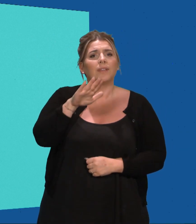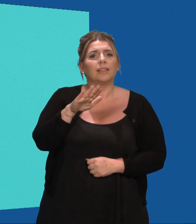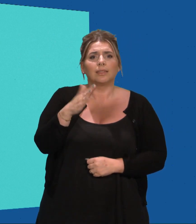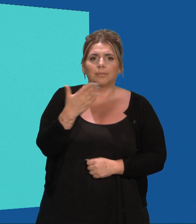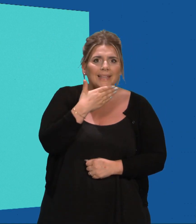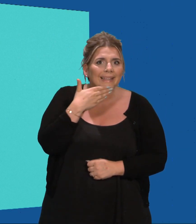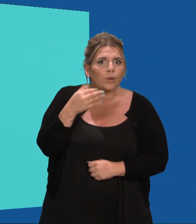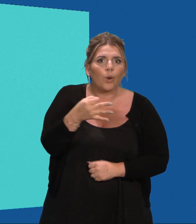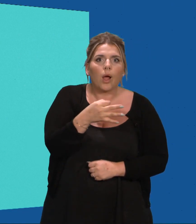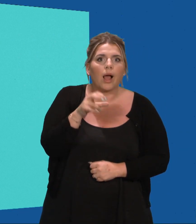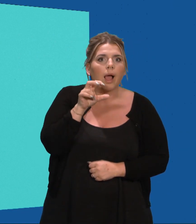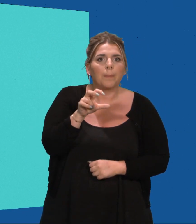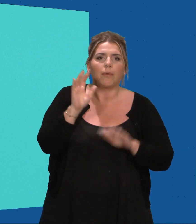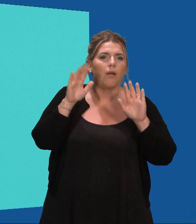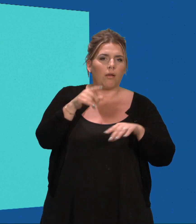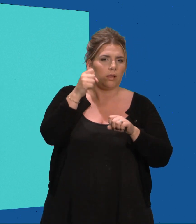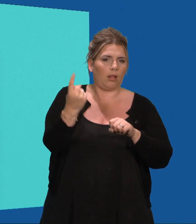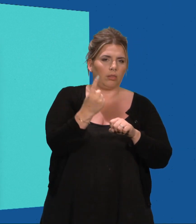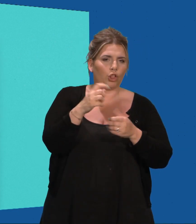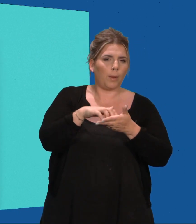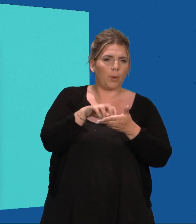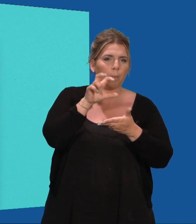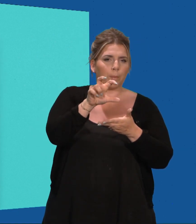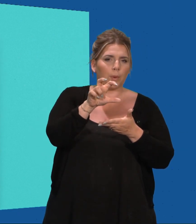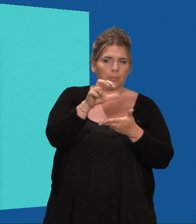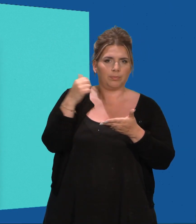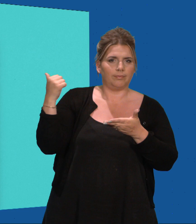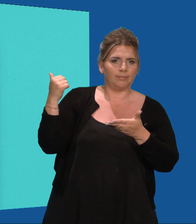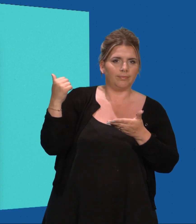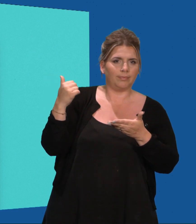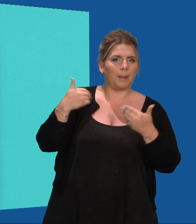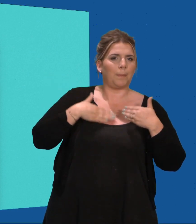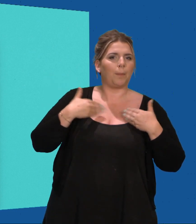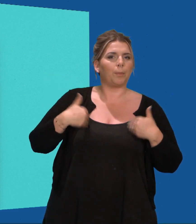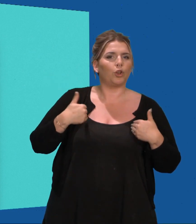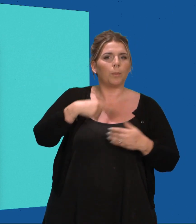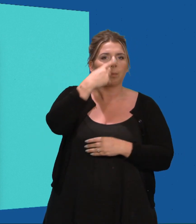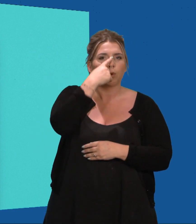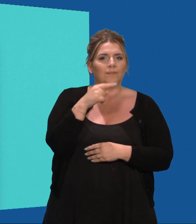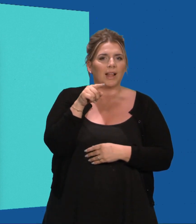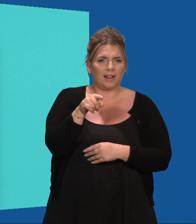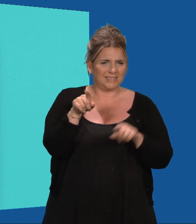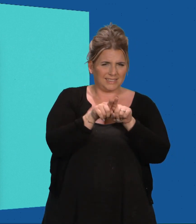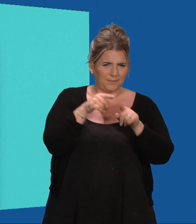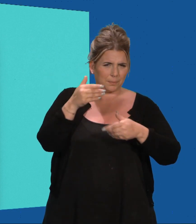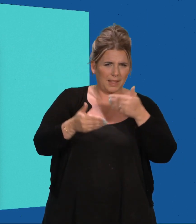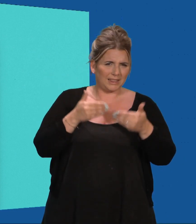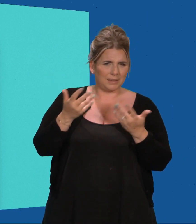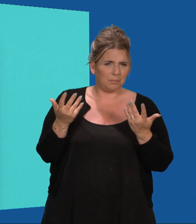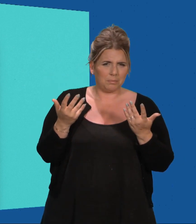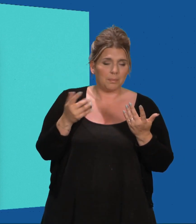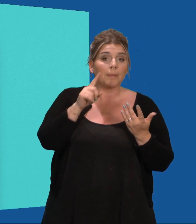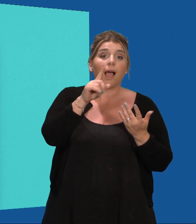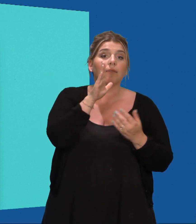algemene Mijn Burger Profiel-app gebruiken. Die werkt op dezelfde manier, maar je kan geen melding doen of een afspraak